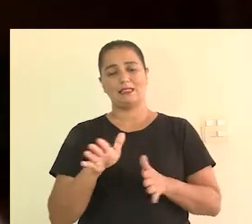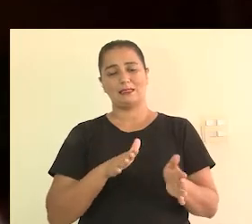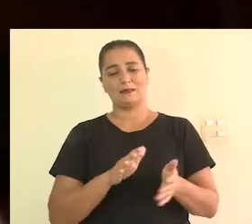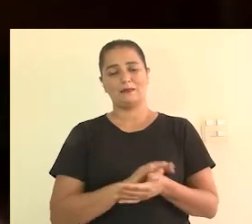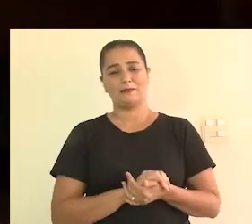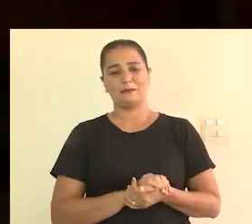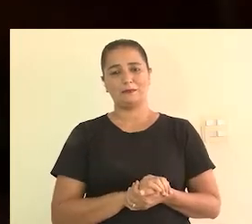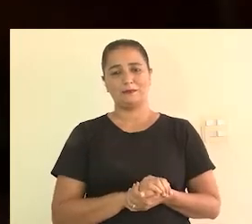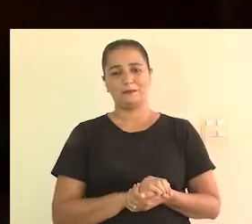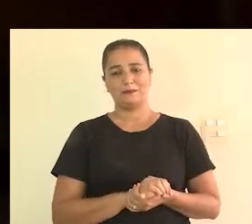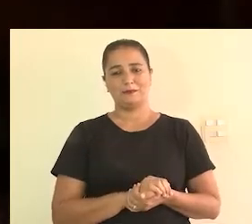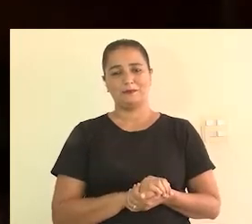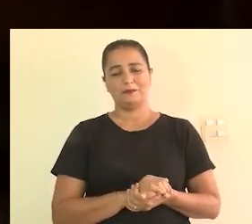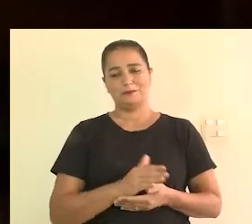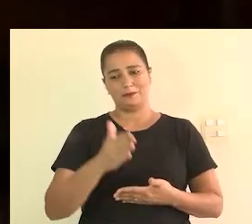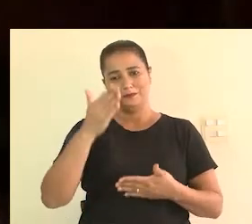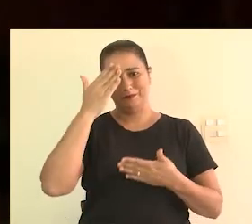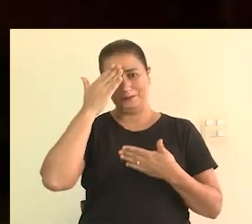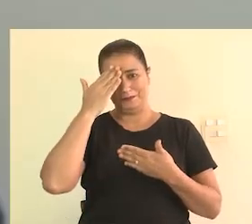acessível.